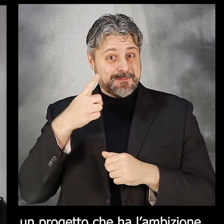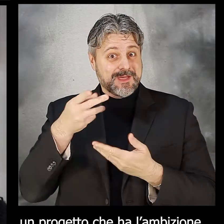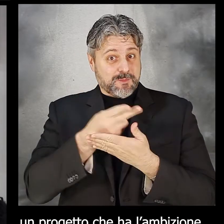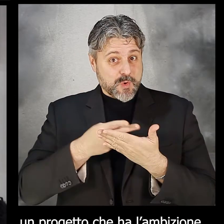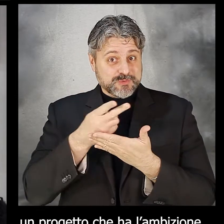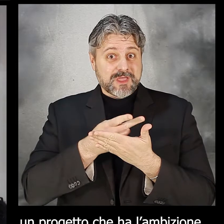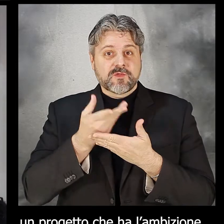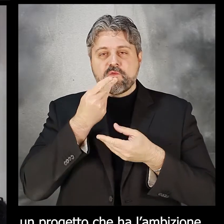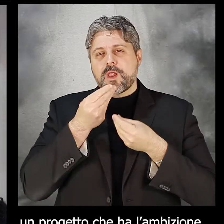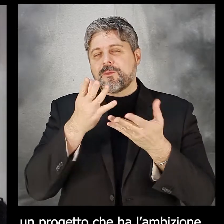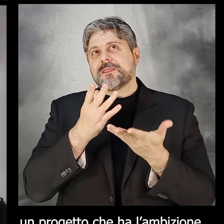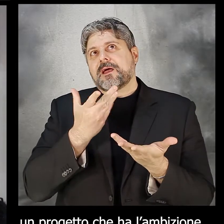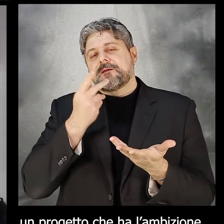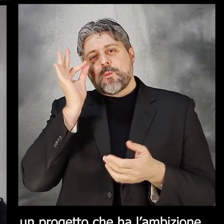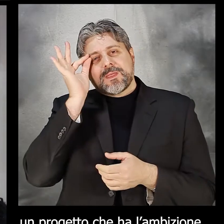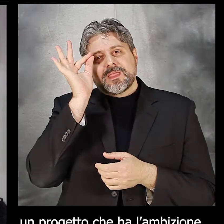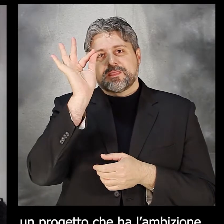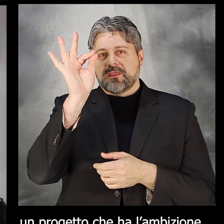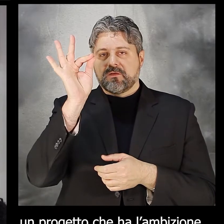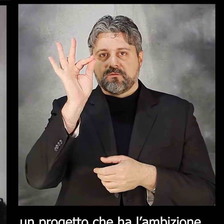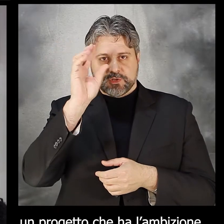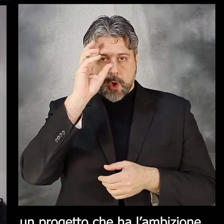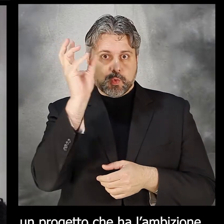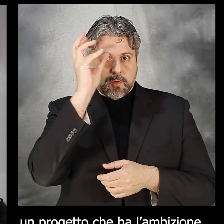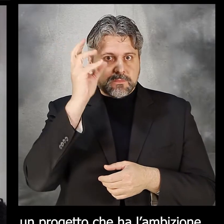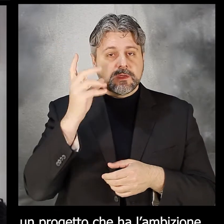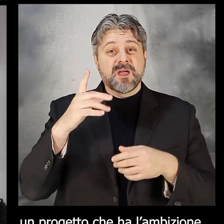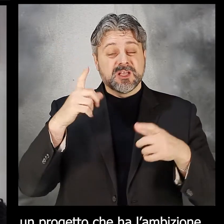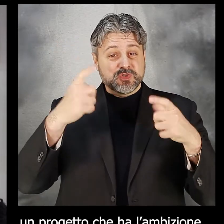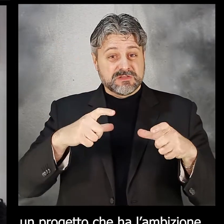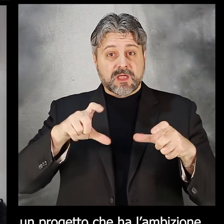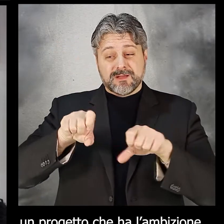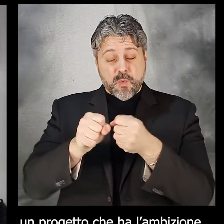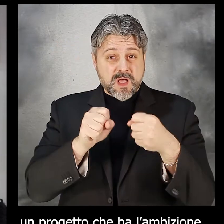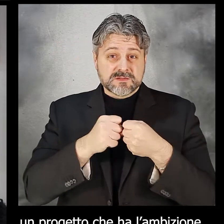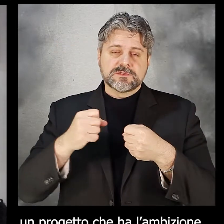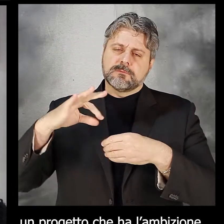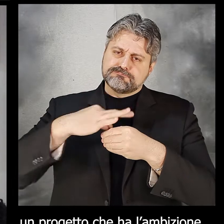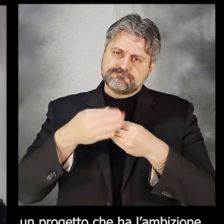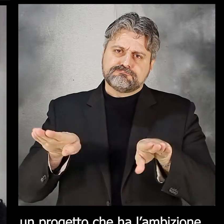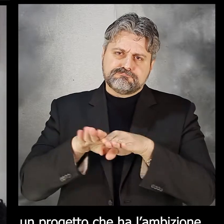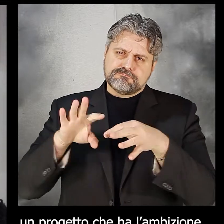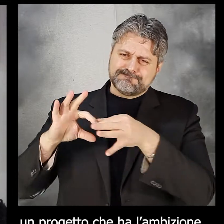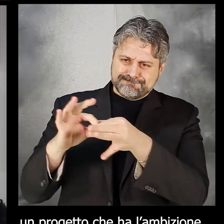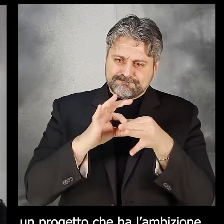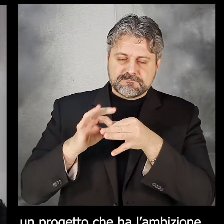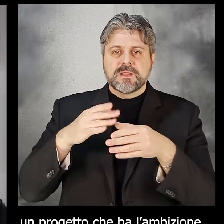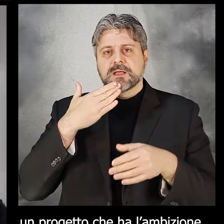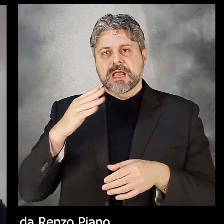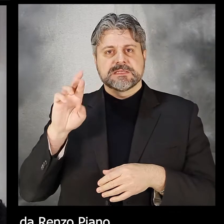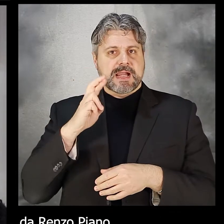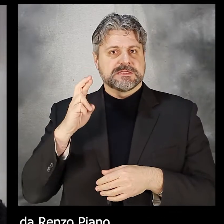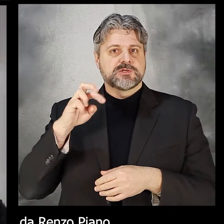Un progetto che ha l'ambizione di mettere in pratica l'utopia del rammento della rigenerazione urbana